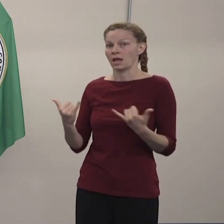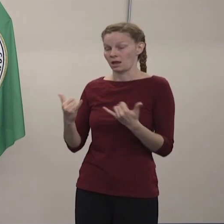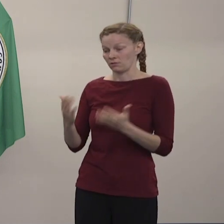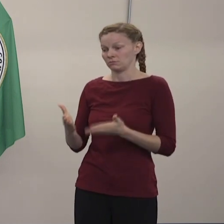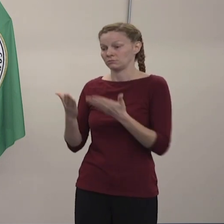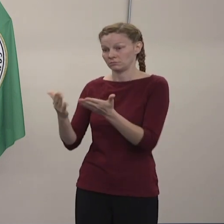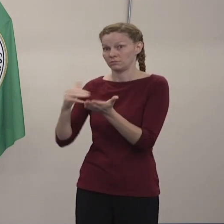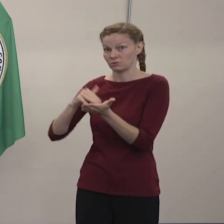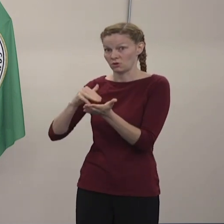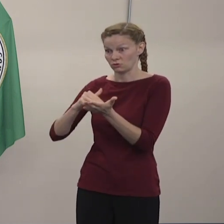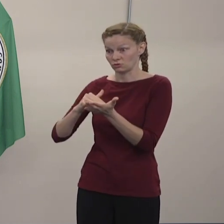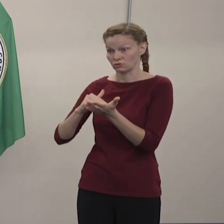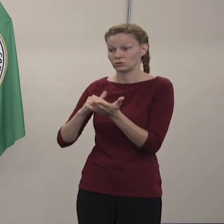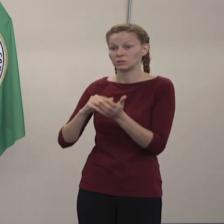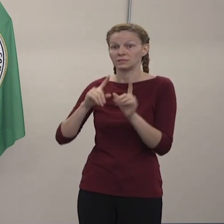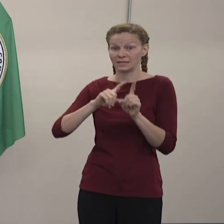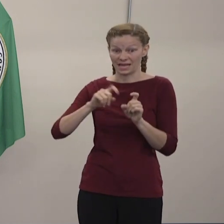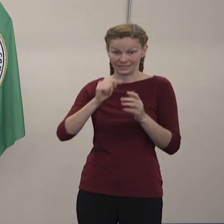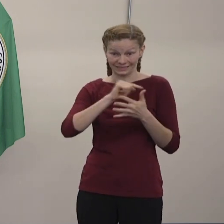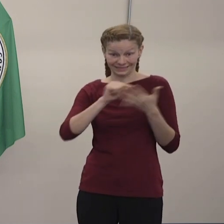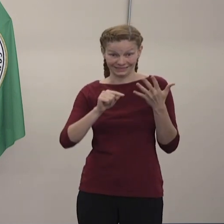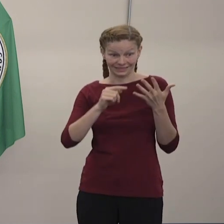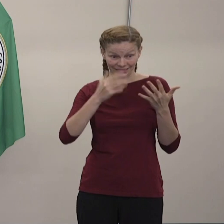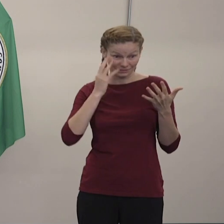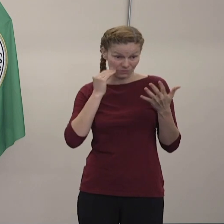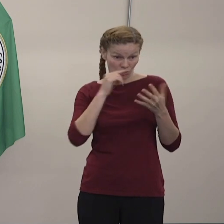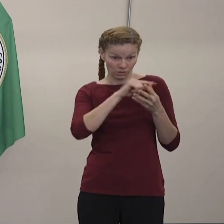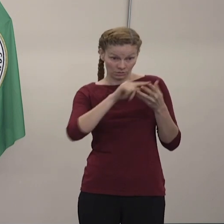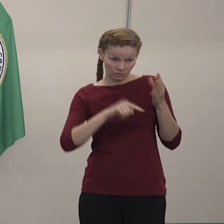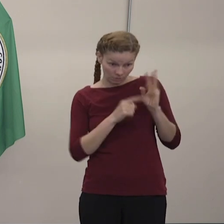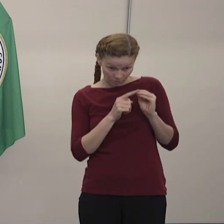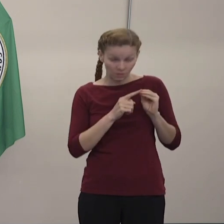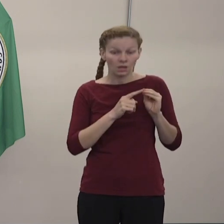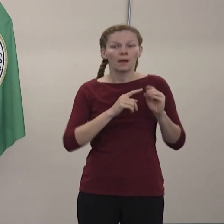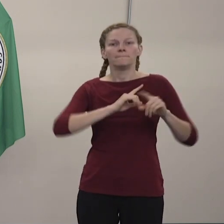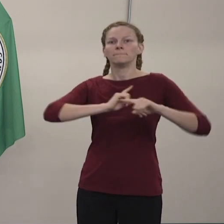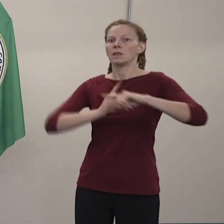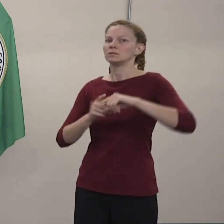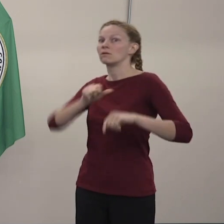aseguren que la gente de estos siguientes grupos tiene acceso a pruebas.